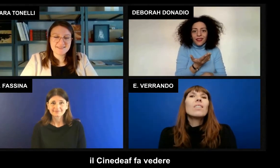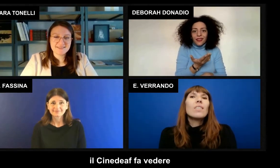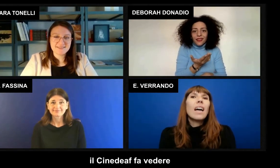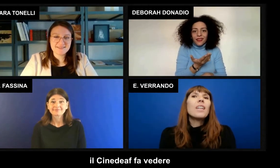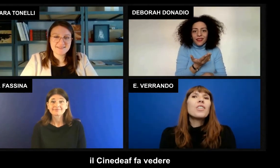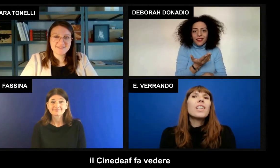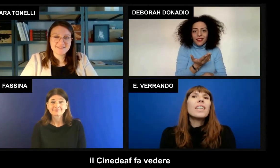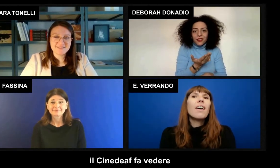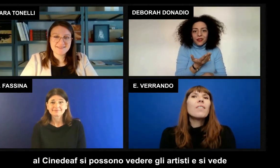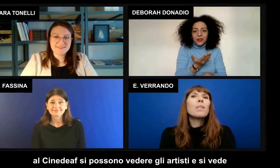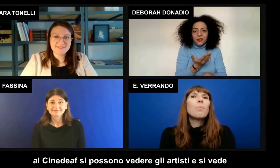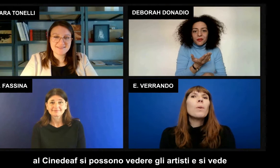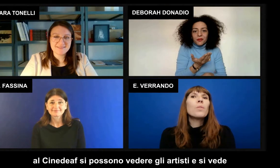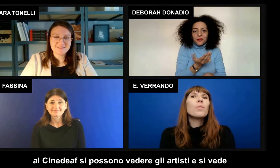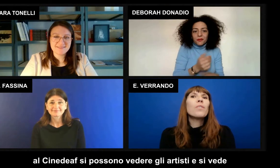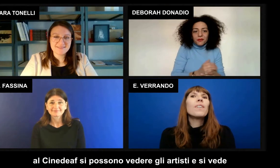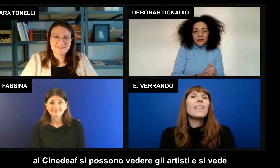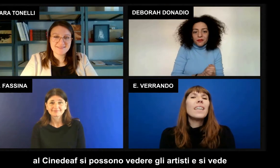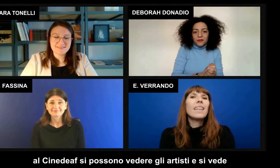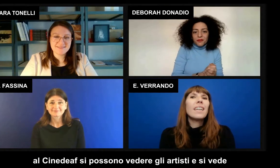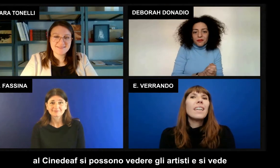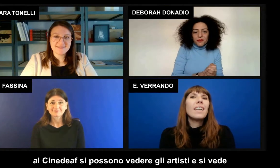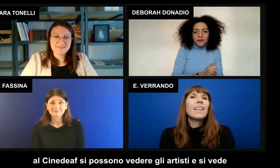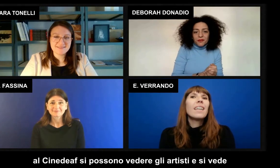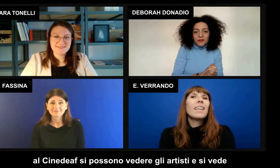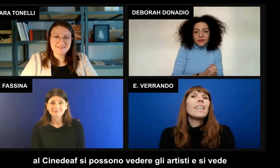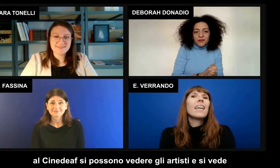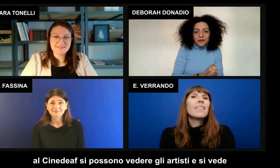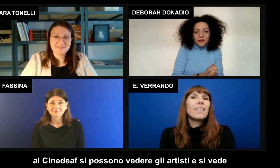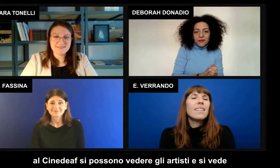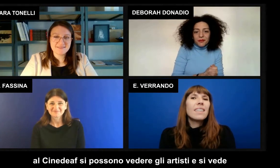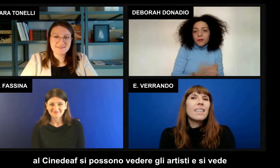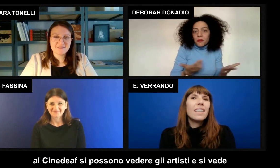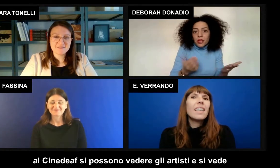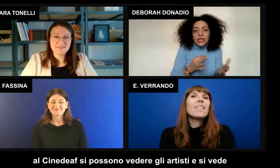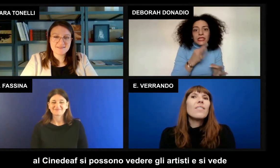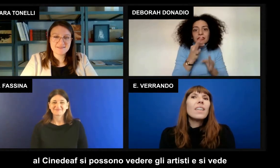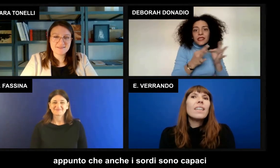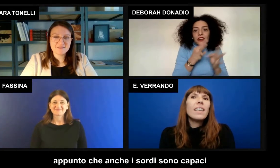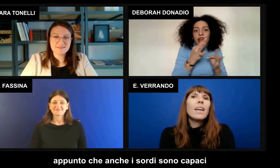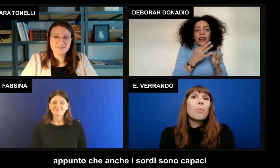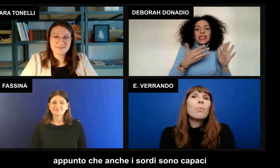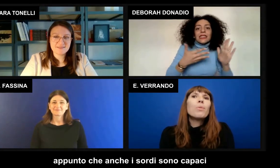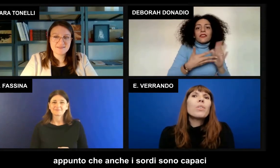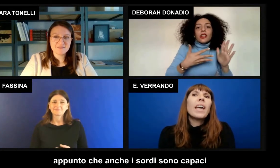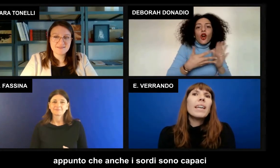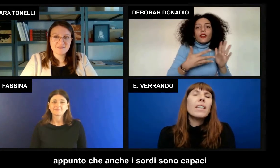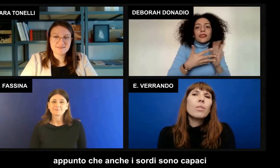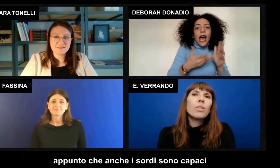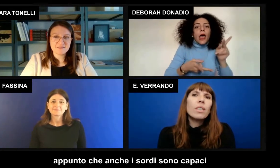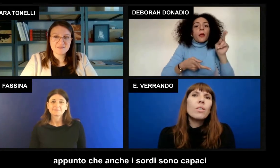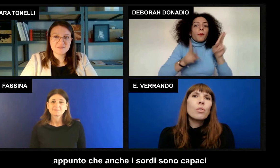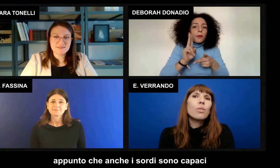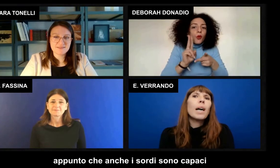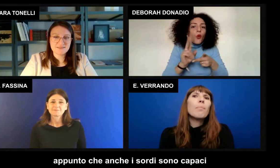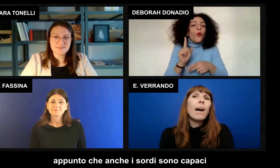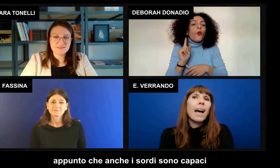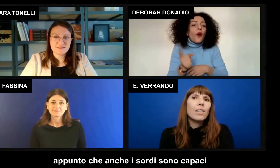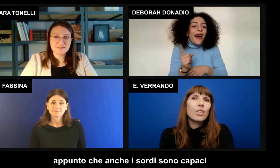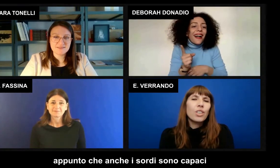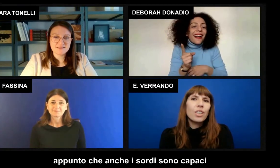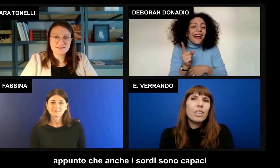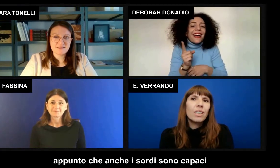Al Cinedef si possono vedere gli artisti e si vede, appunto, che anche i sordi sono